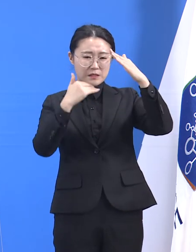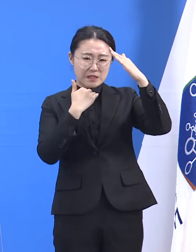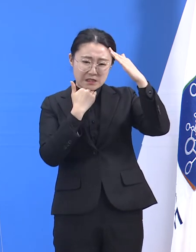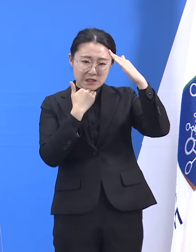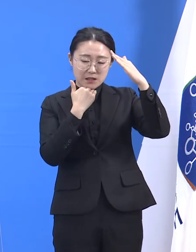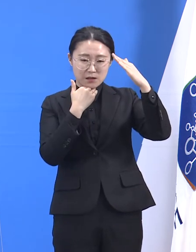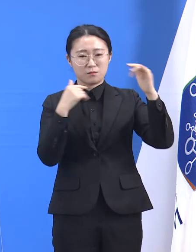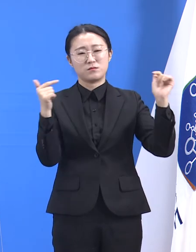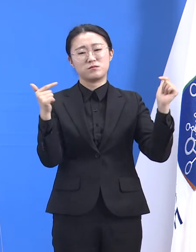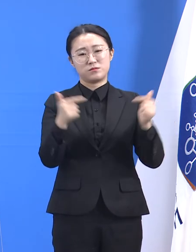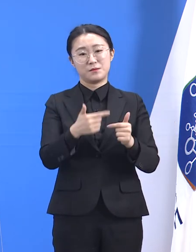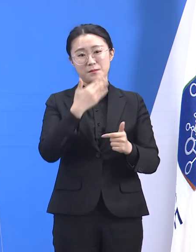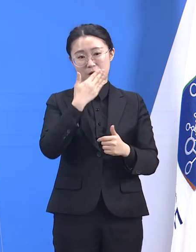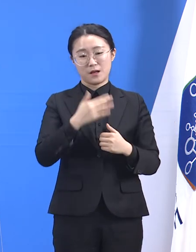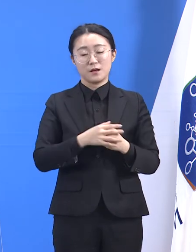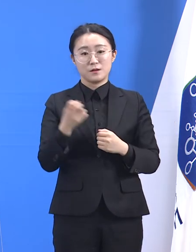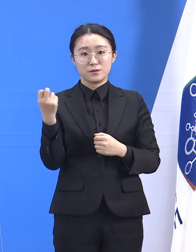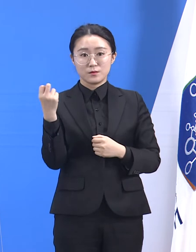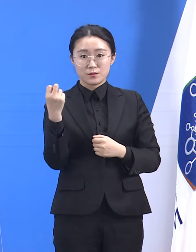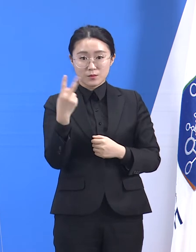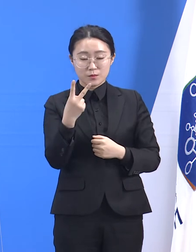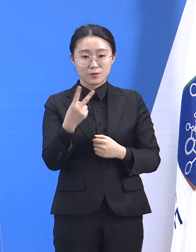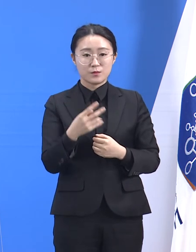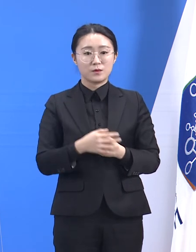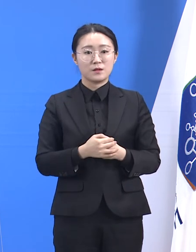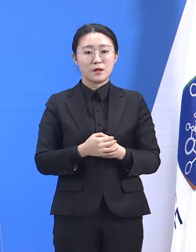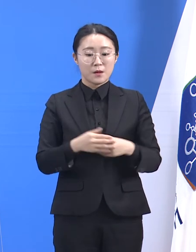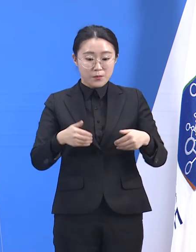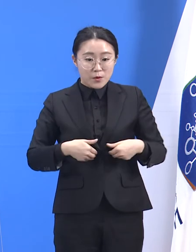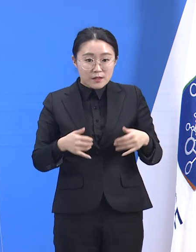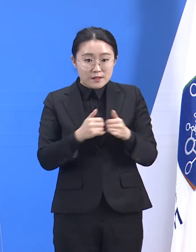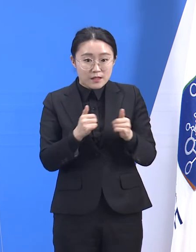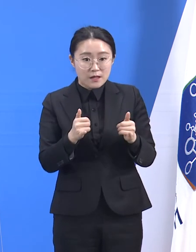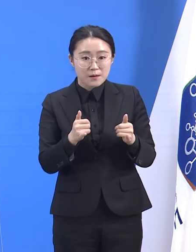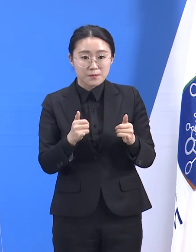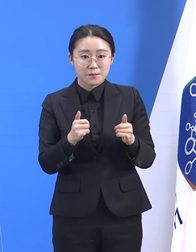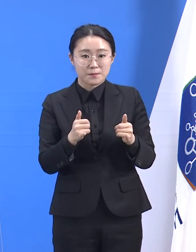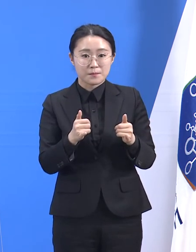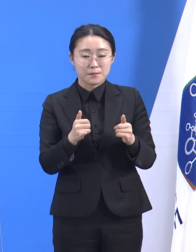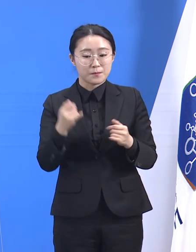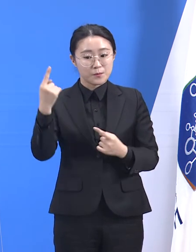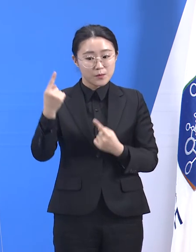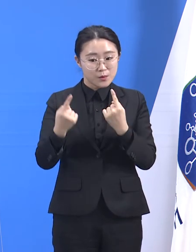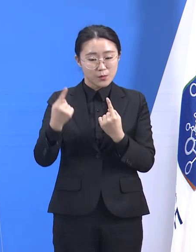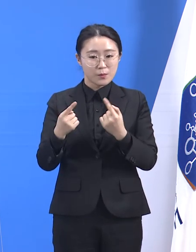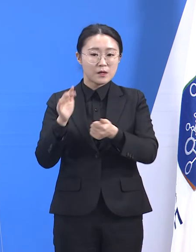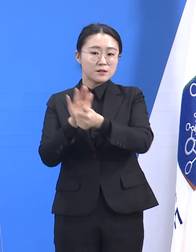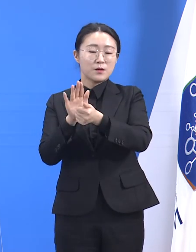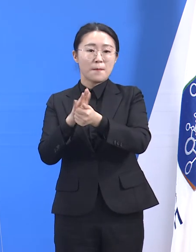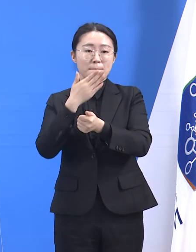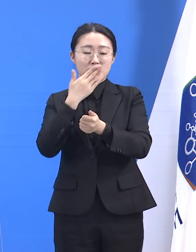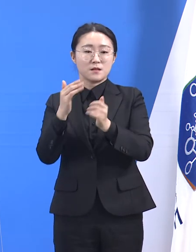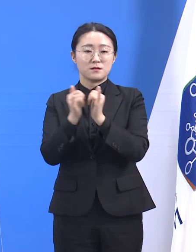서비스 이용자 대비 관리자의 비율에서도 보다 효율을 높일 수 있는 그런 공간이었습니다.